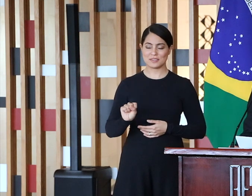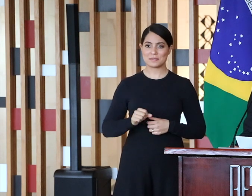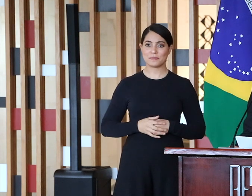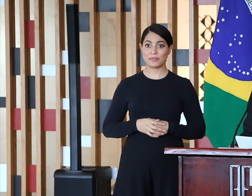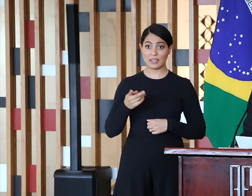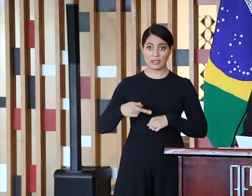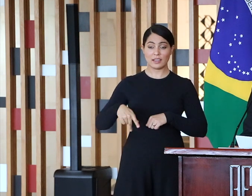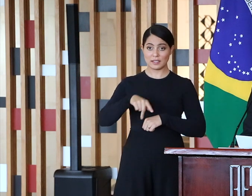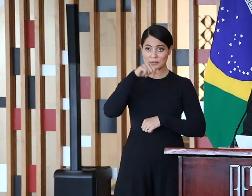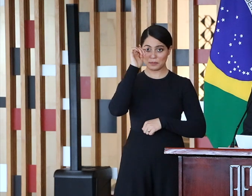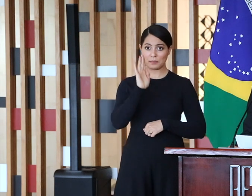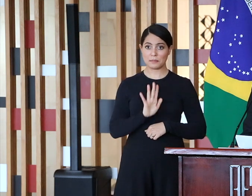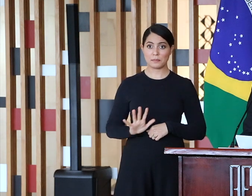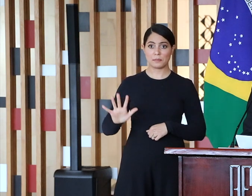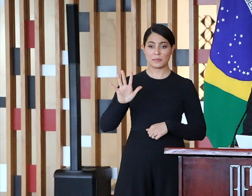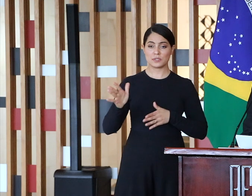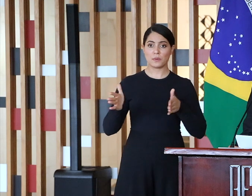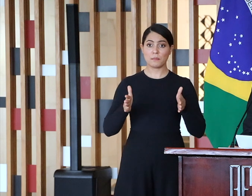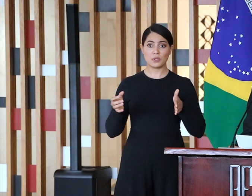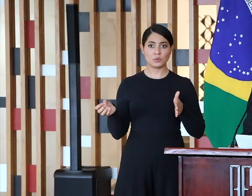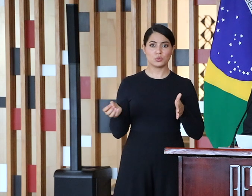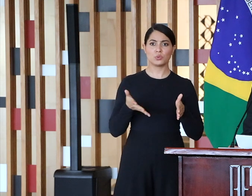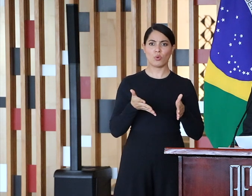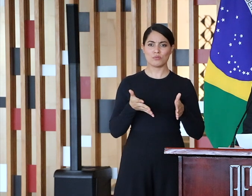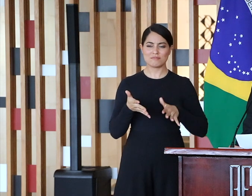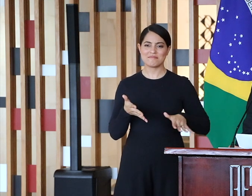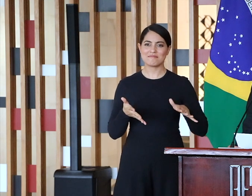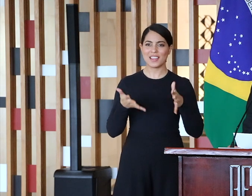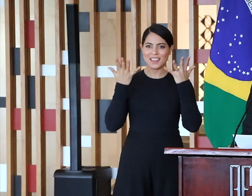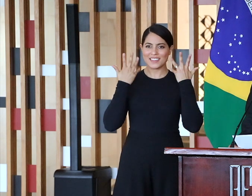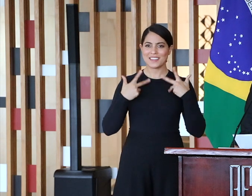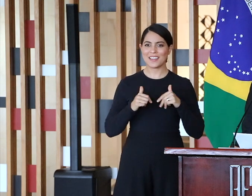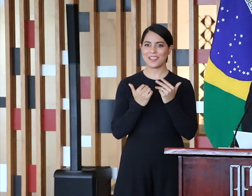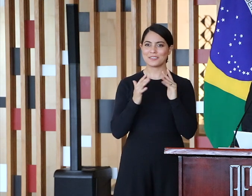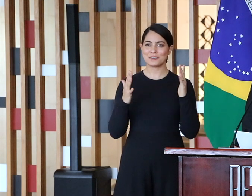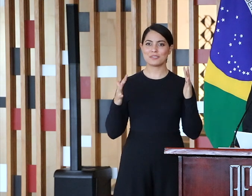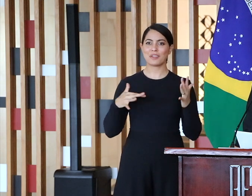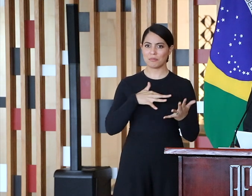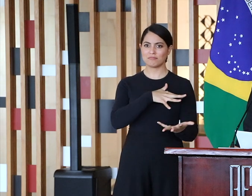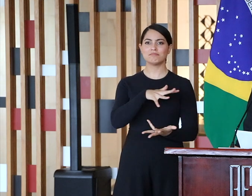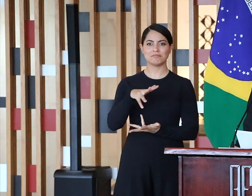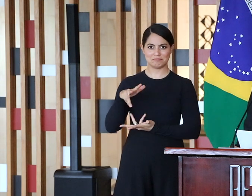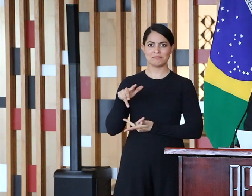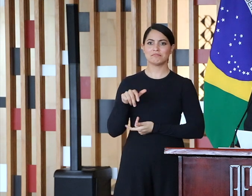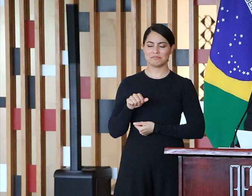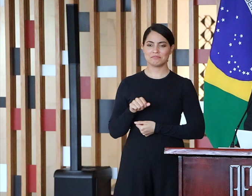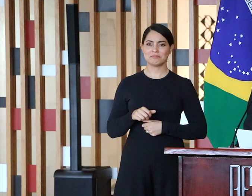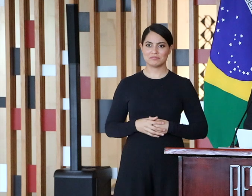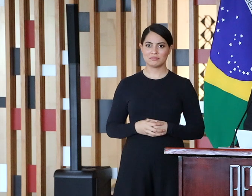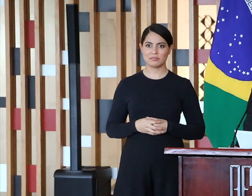inicia uma nova fase para a promoção de suas belezas naturais no mercado internacional. Ao longo do bienio